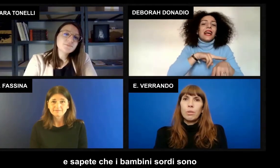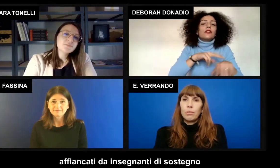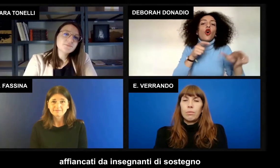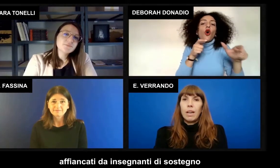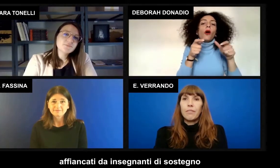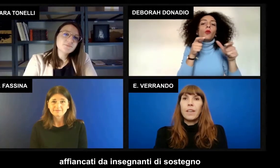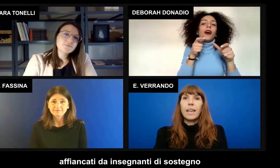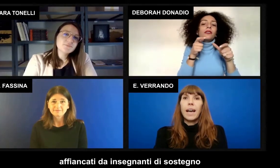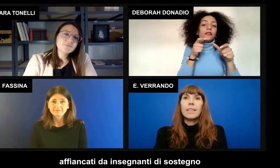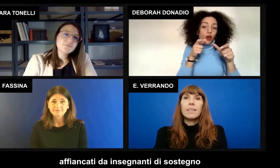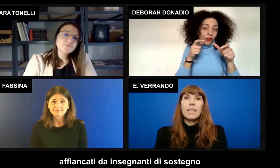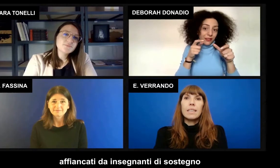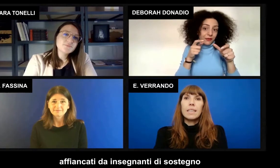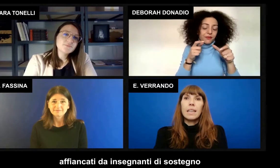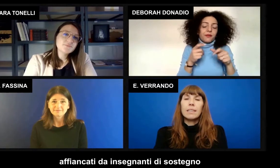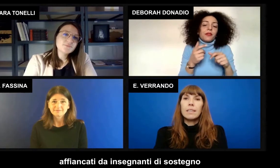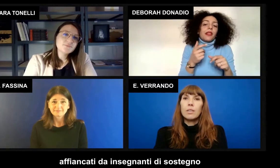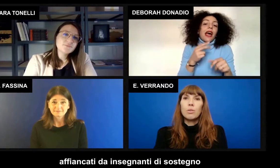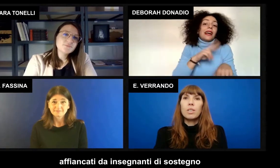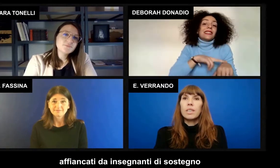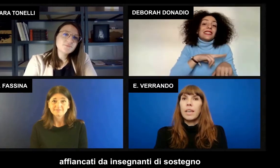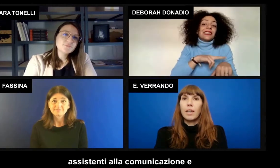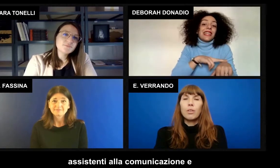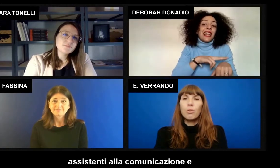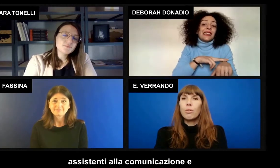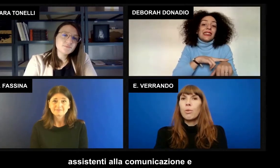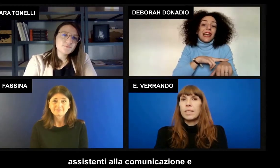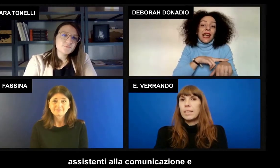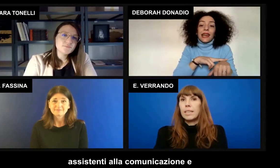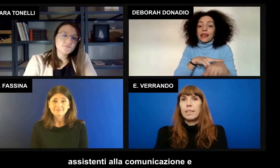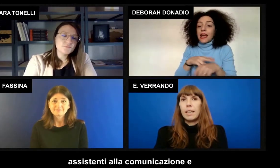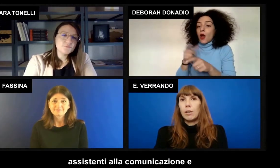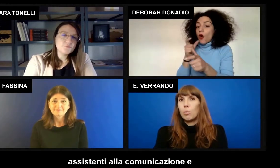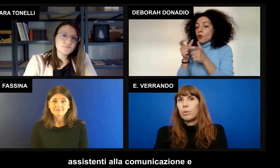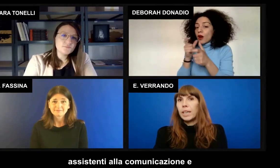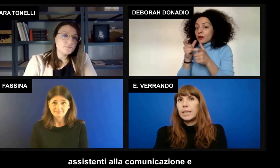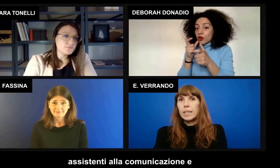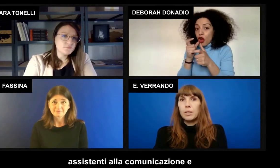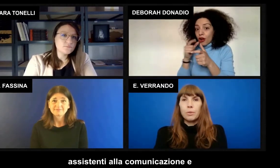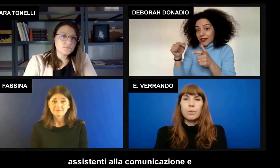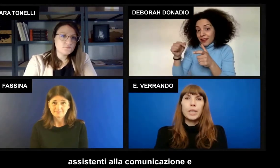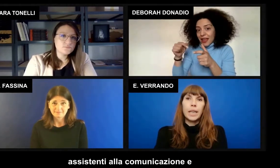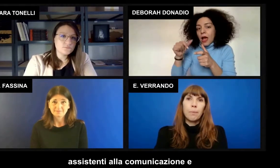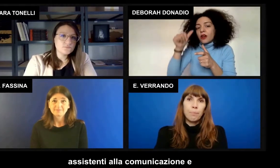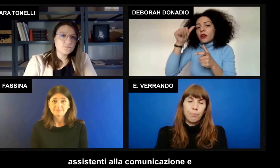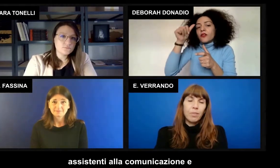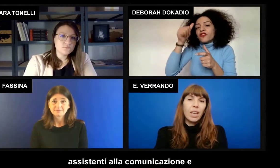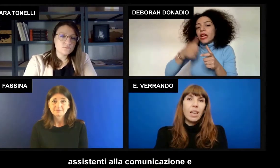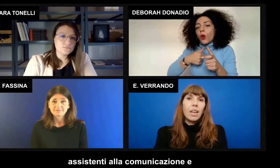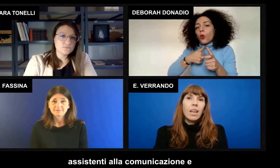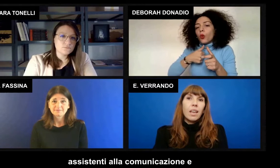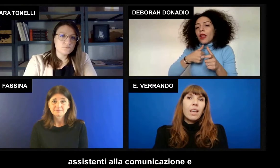affiancati da insegnanti di sostegno, assistenti alla comunicazione